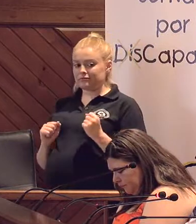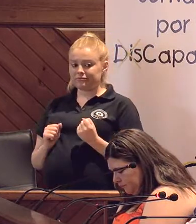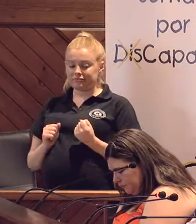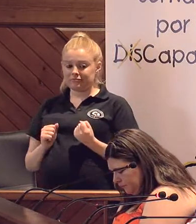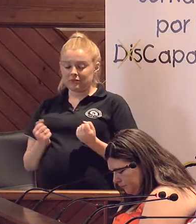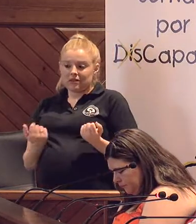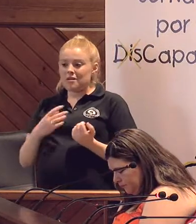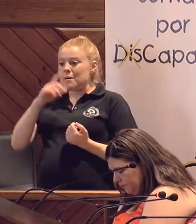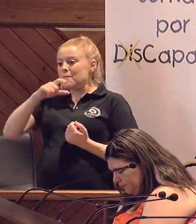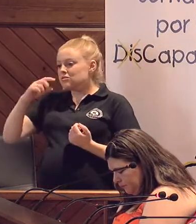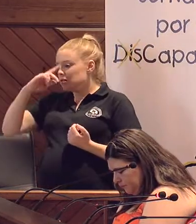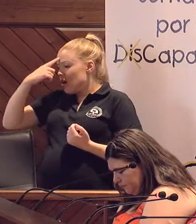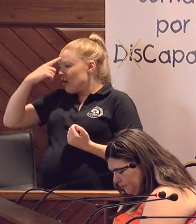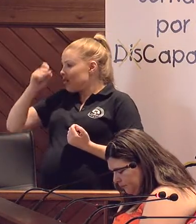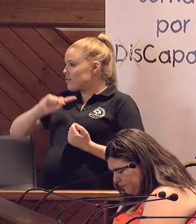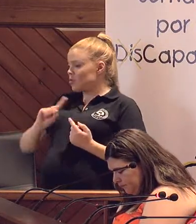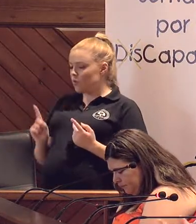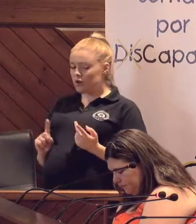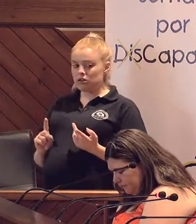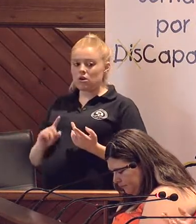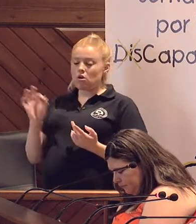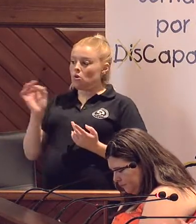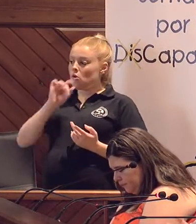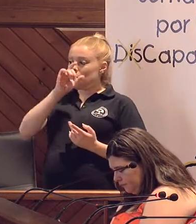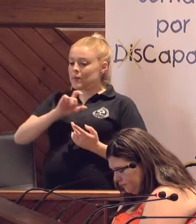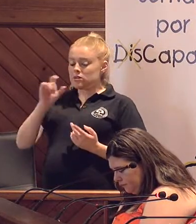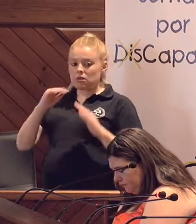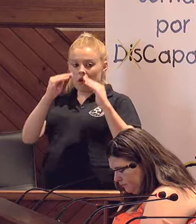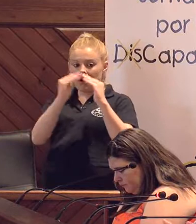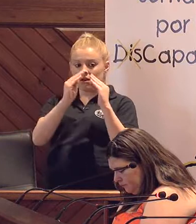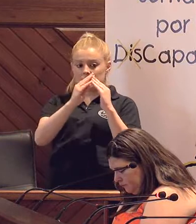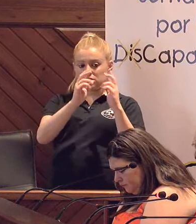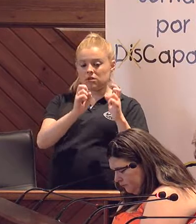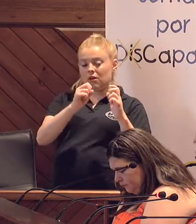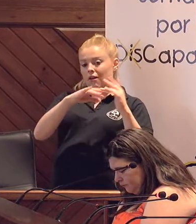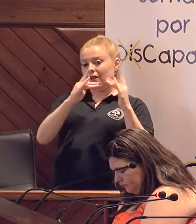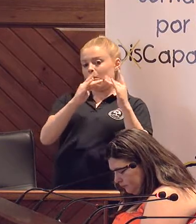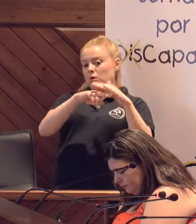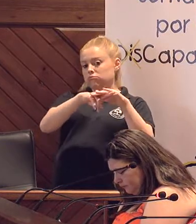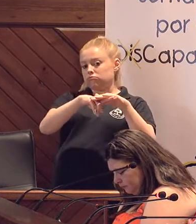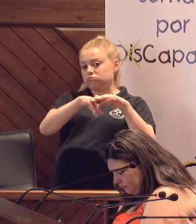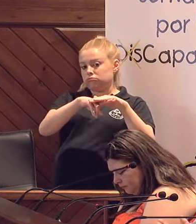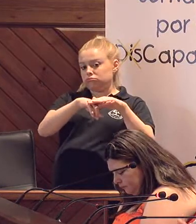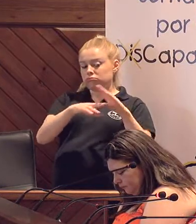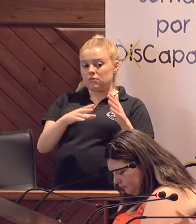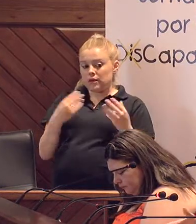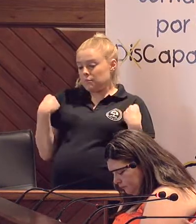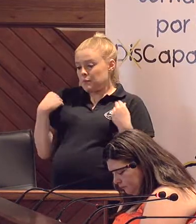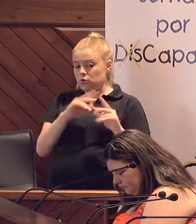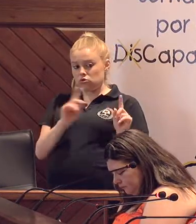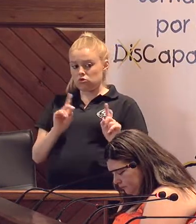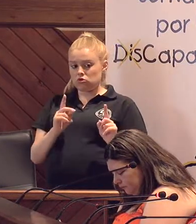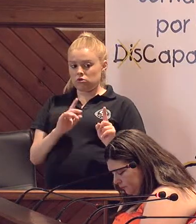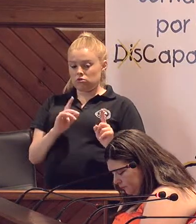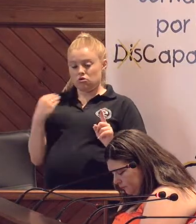recuerdan, o como son simplemente personas que están en las casas con parapléjicos. Es que no es lo mismo estar en una